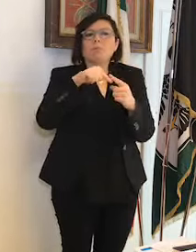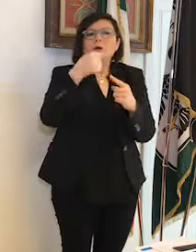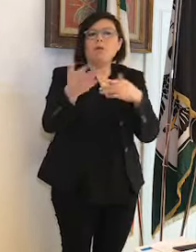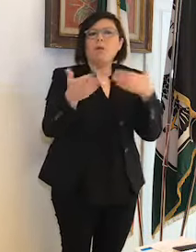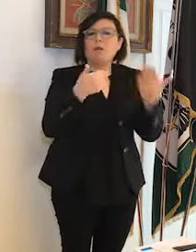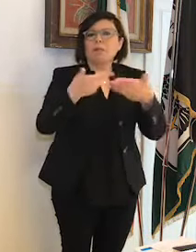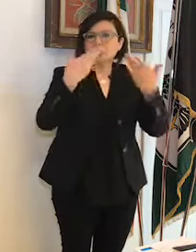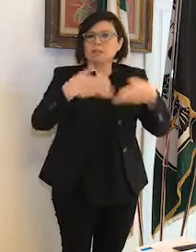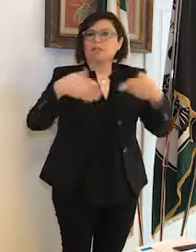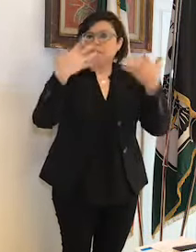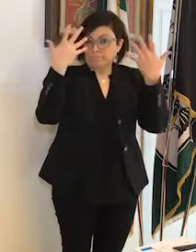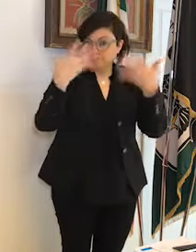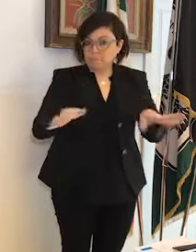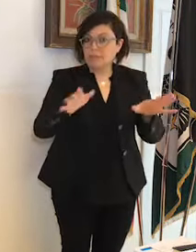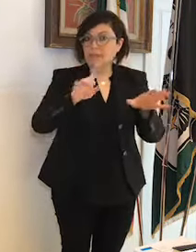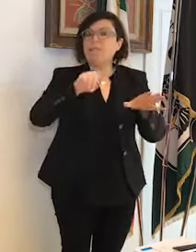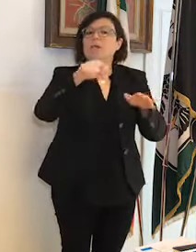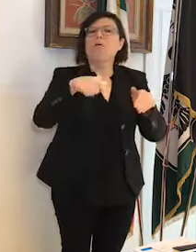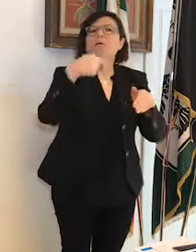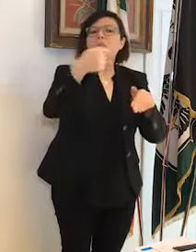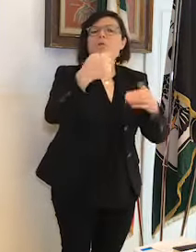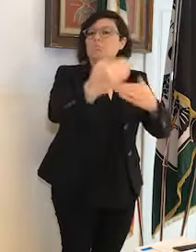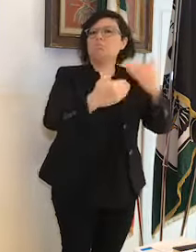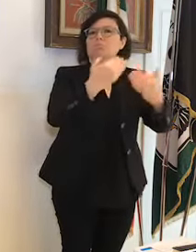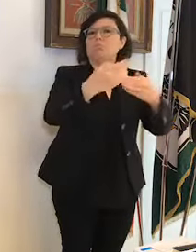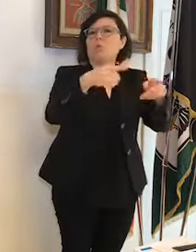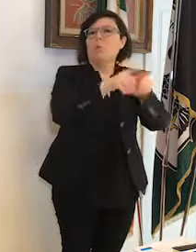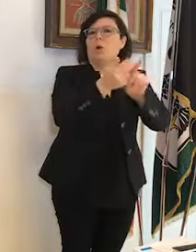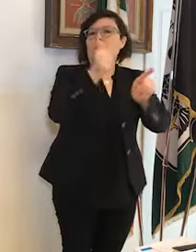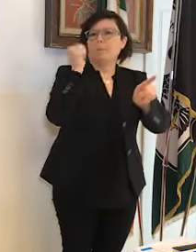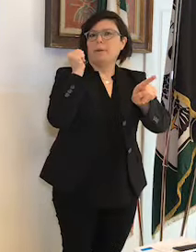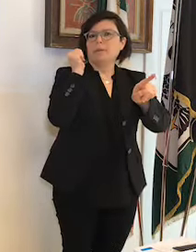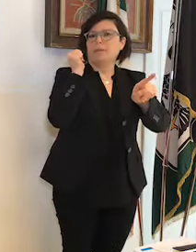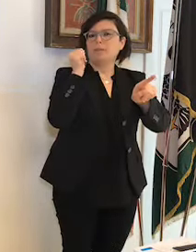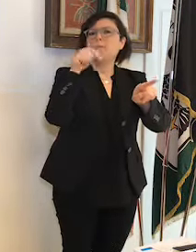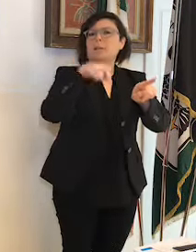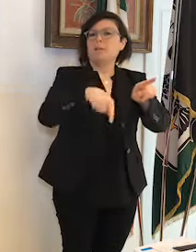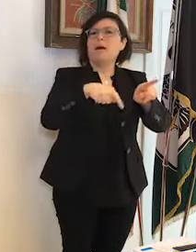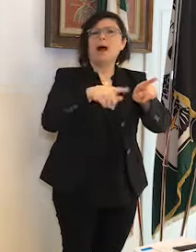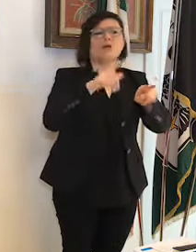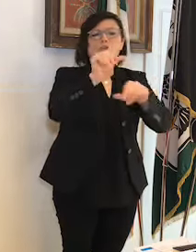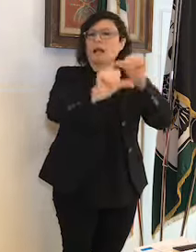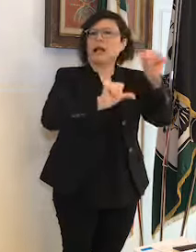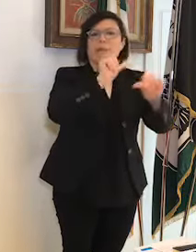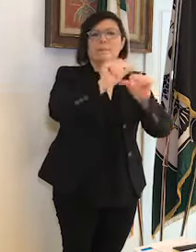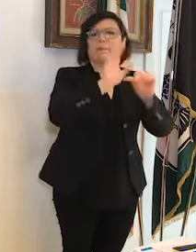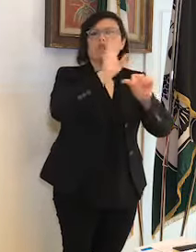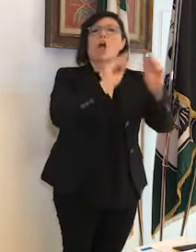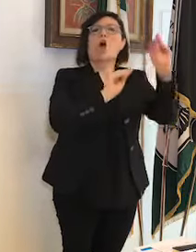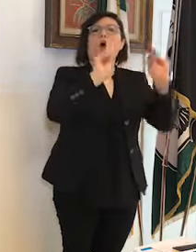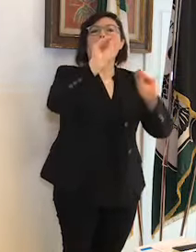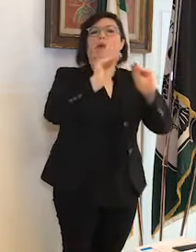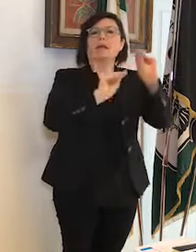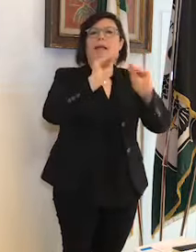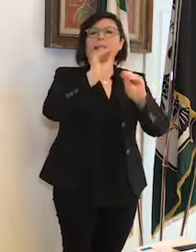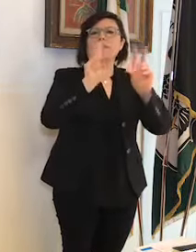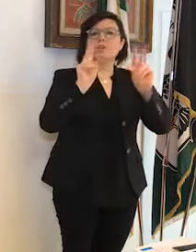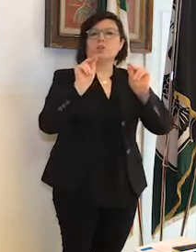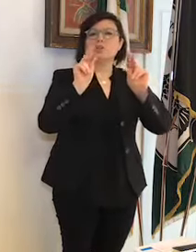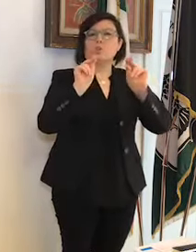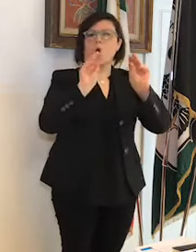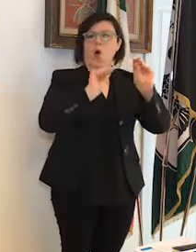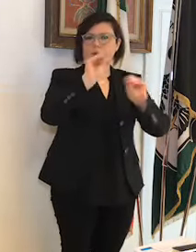perché non c'è nessun riordino della rete ospedaliera, ma una riorganizzazione della rete ospedaliera, che è cosa